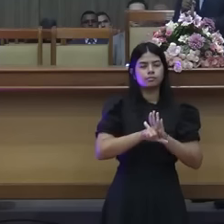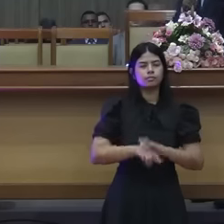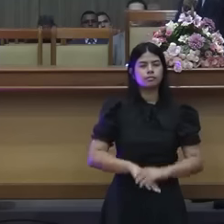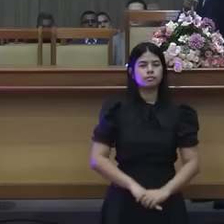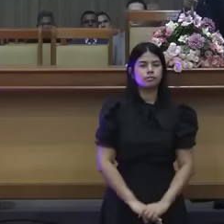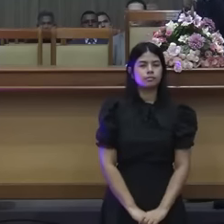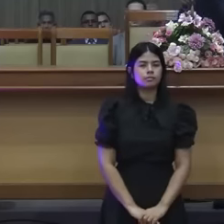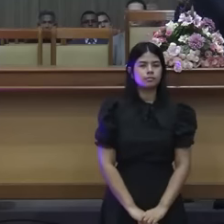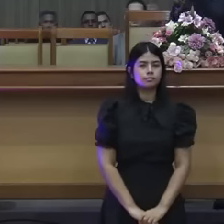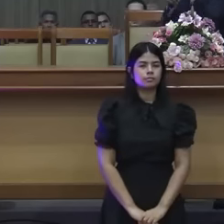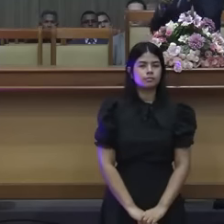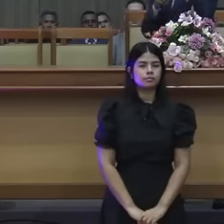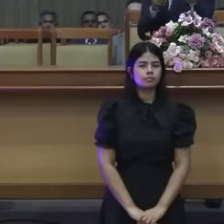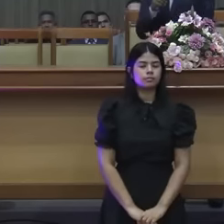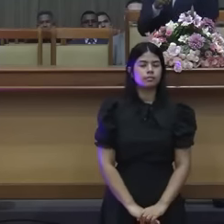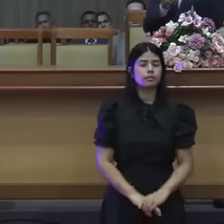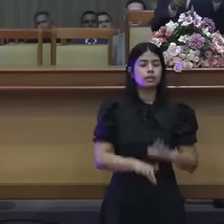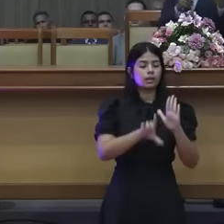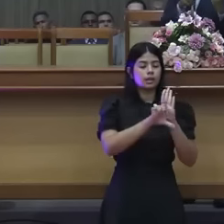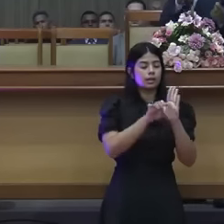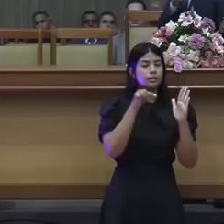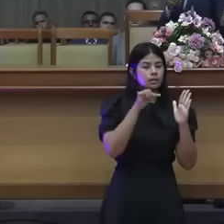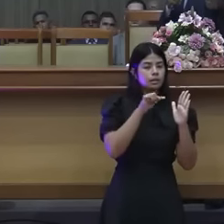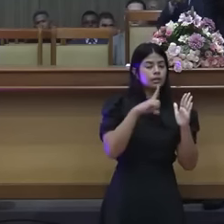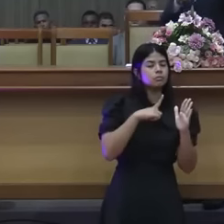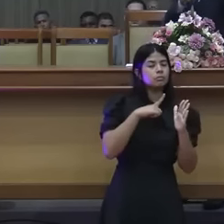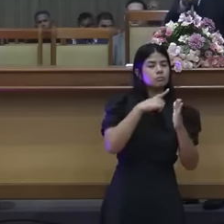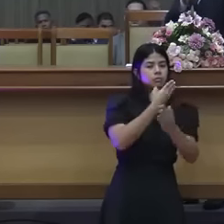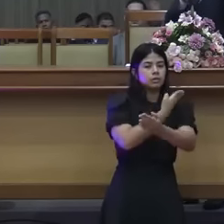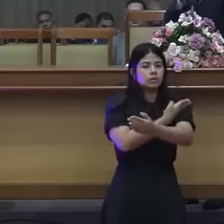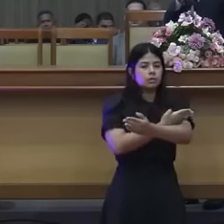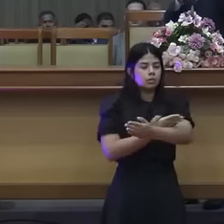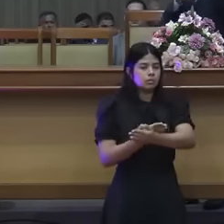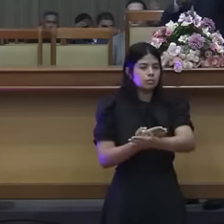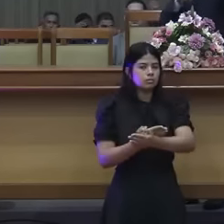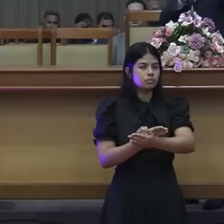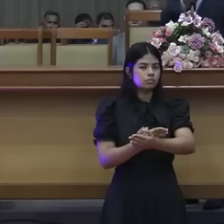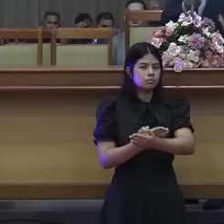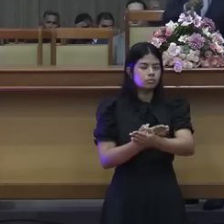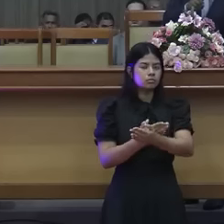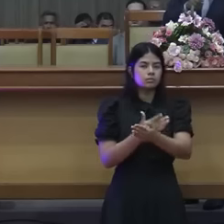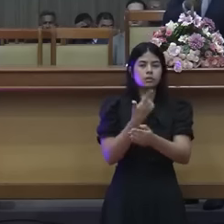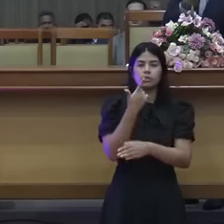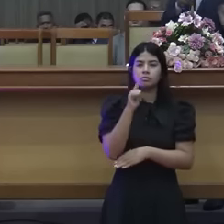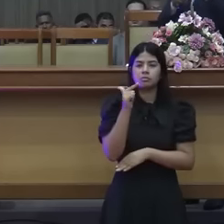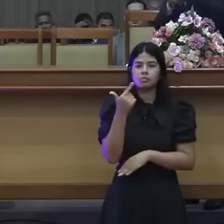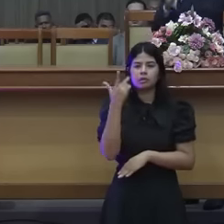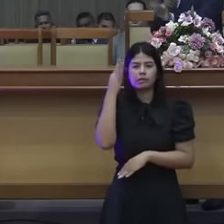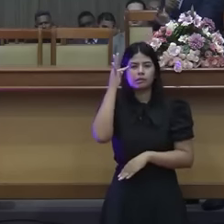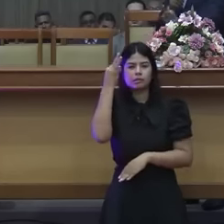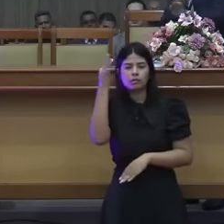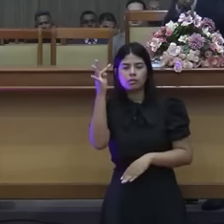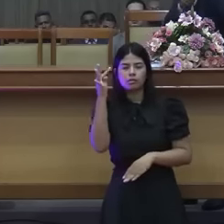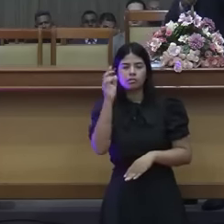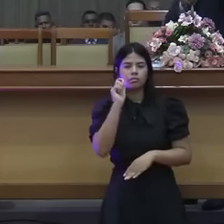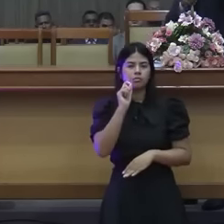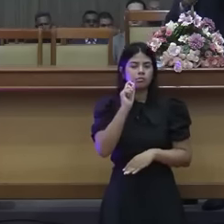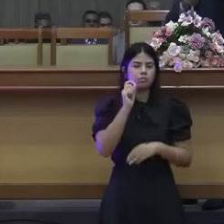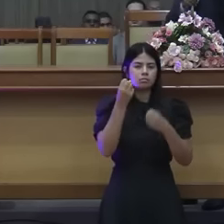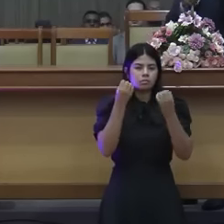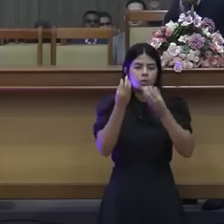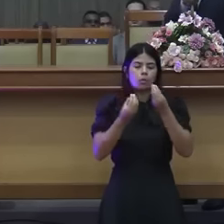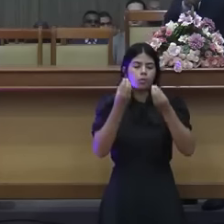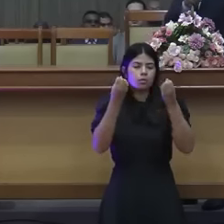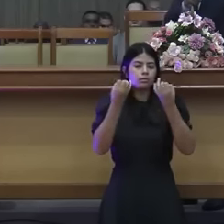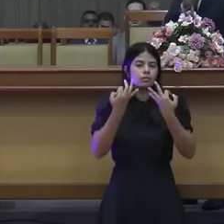Irmão, a lei tem costumes, e olhe para cá, não há teólogo nem exegeta no mundo que possa dizer, porque nós